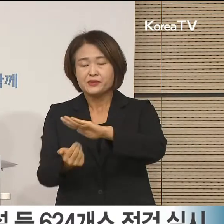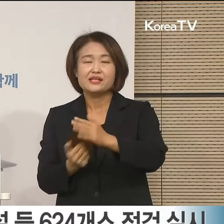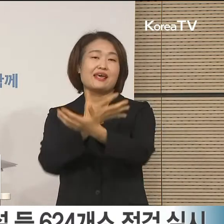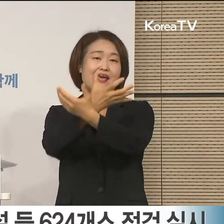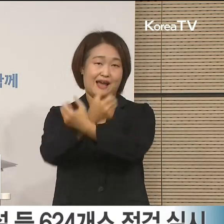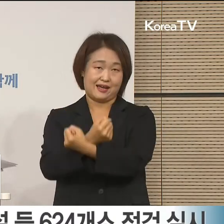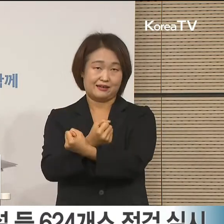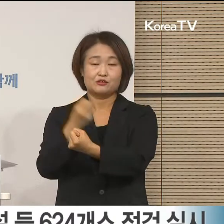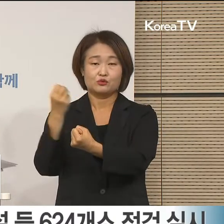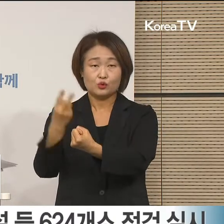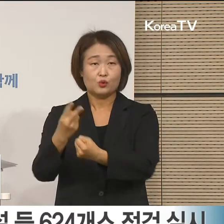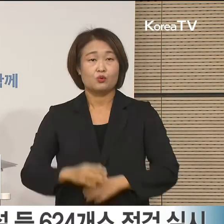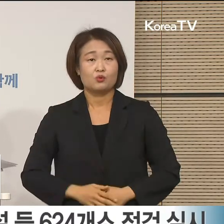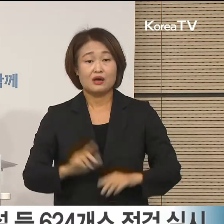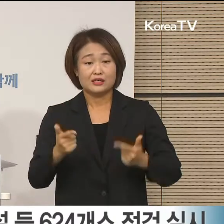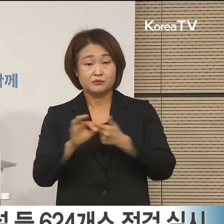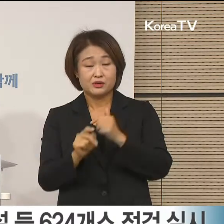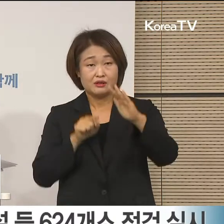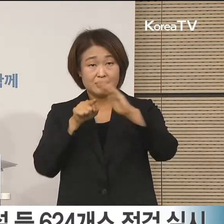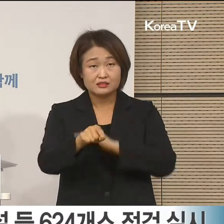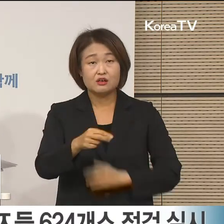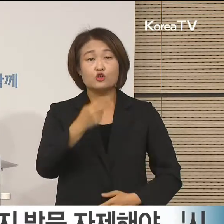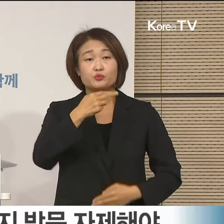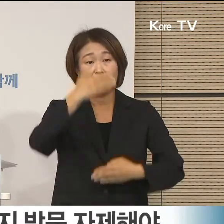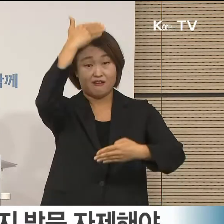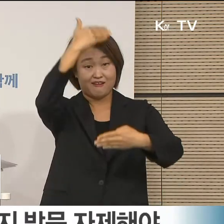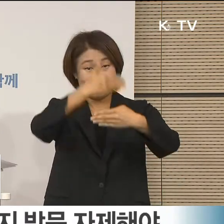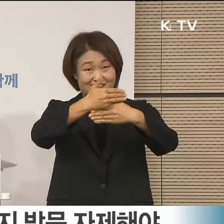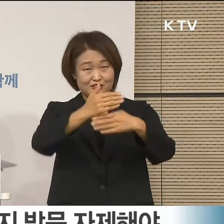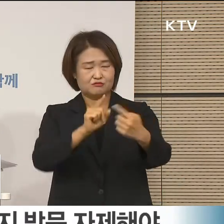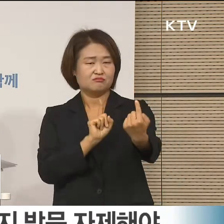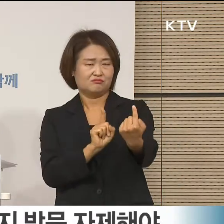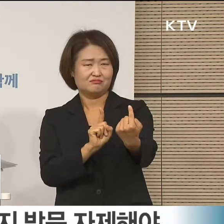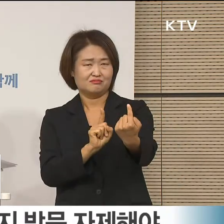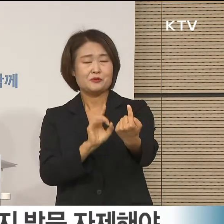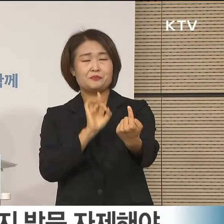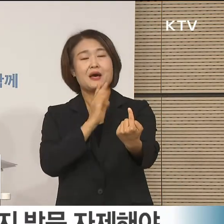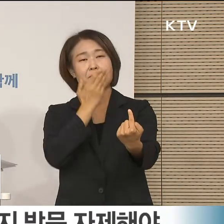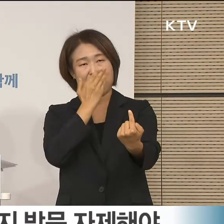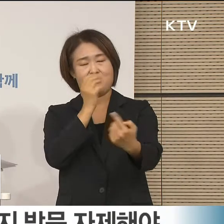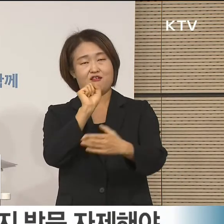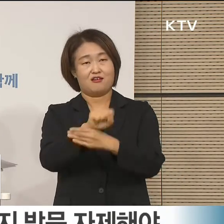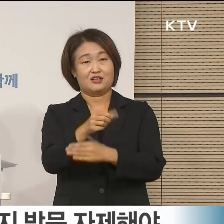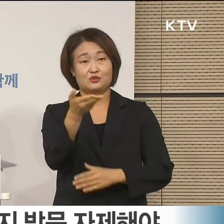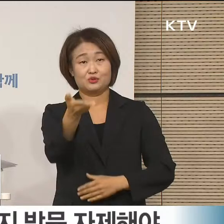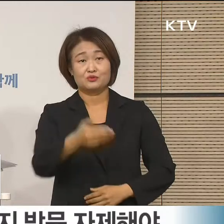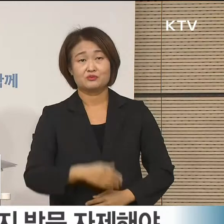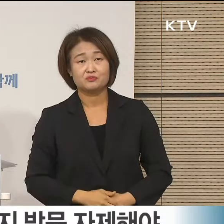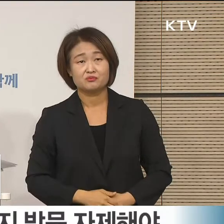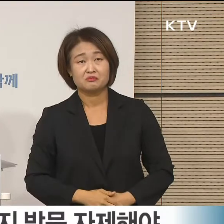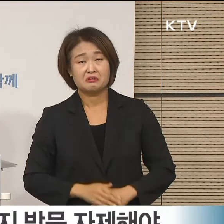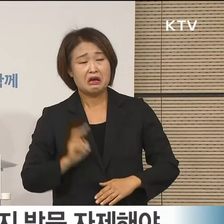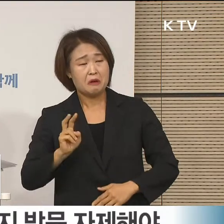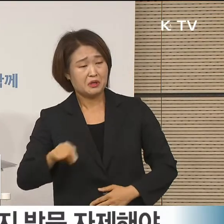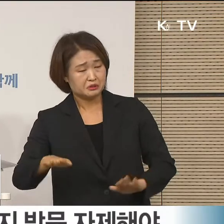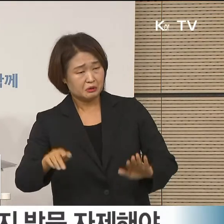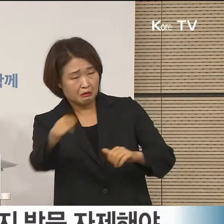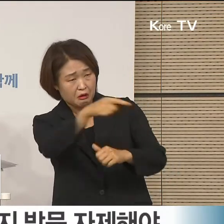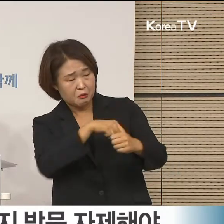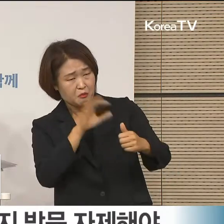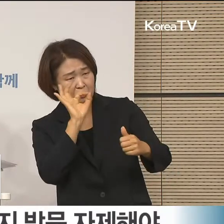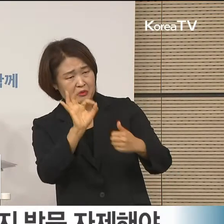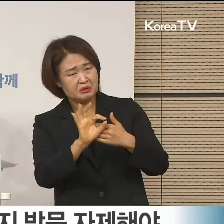공간에서 비접촉 면회만 가능합니다. 이는 가족 간의 정을 나누기에 낯선 환경일 수는